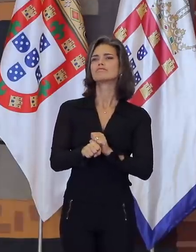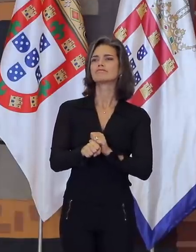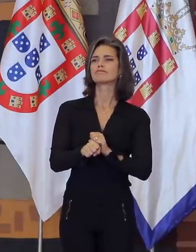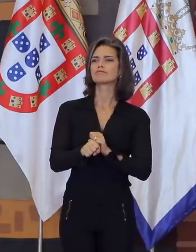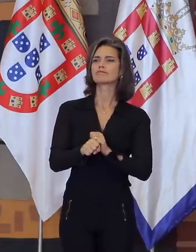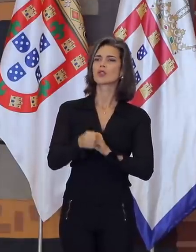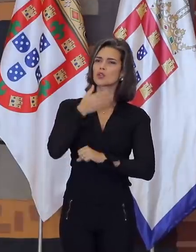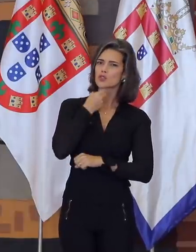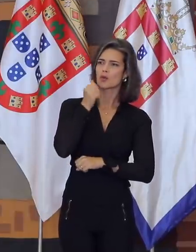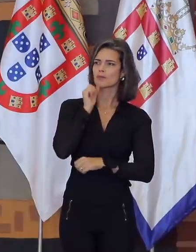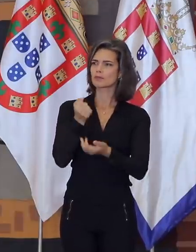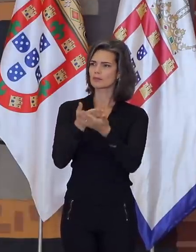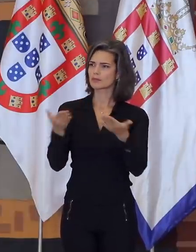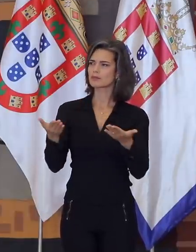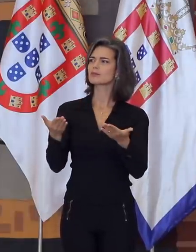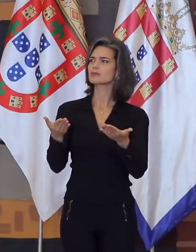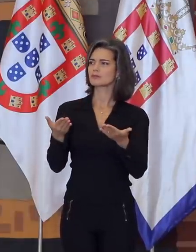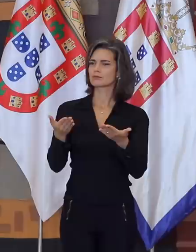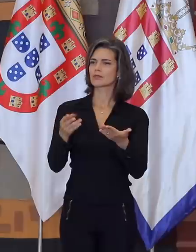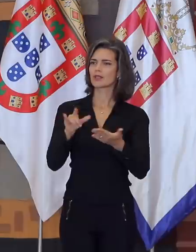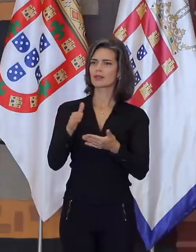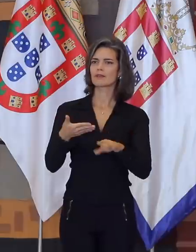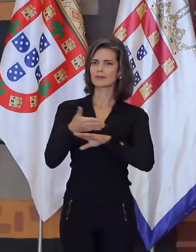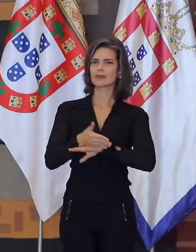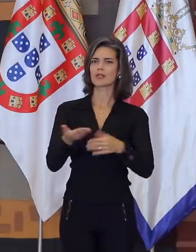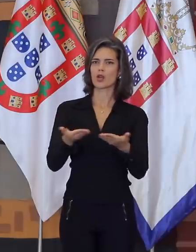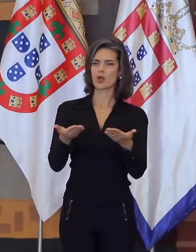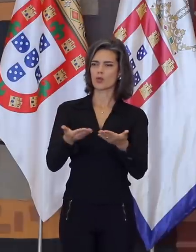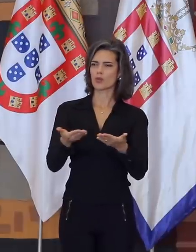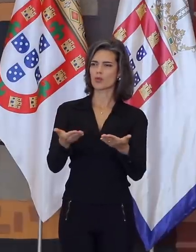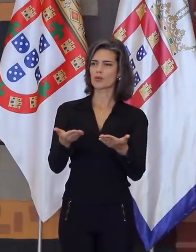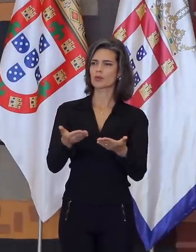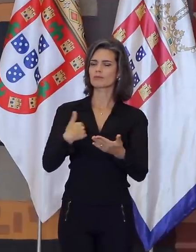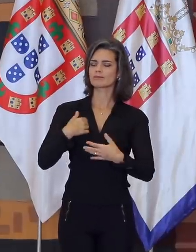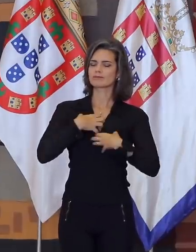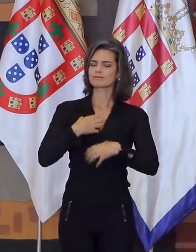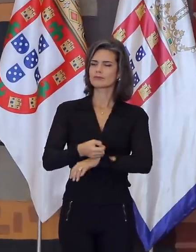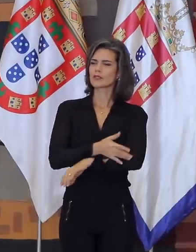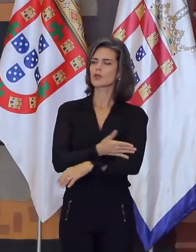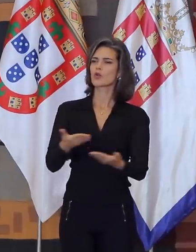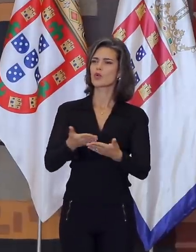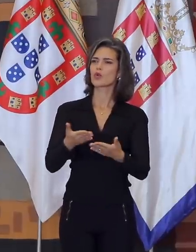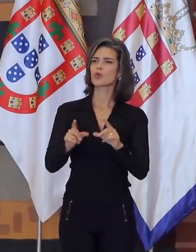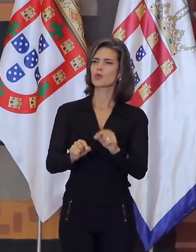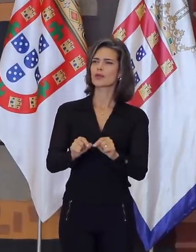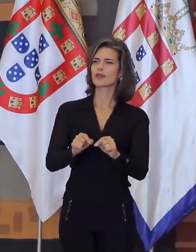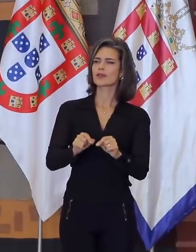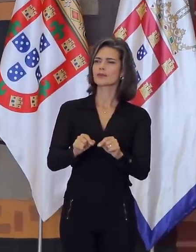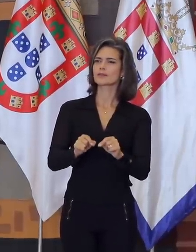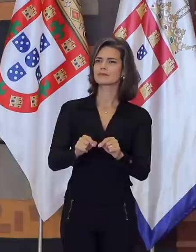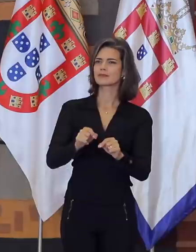senhoras e dos senhores, recém-ingressos no Itamaraty, a emoção que me traz aqui hoje é exatamente